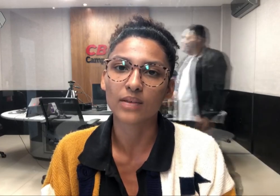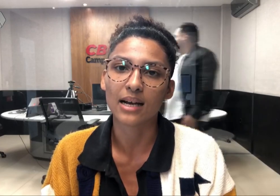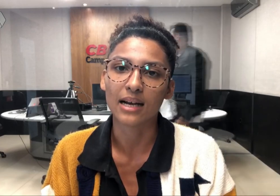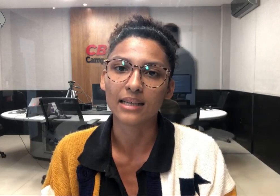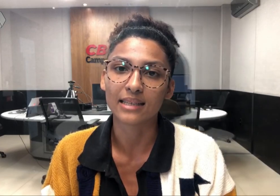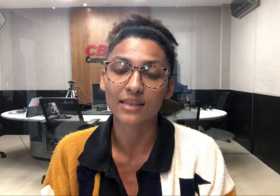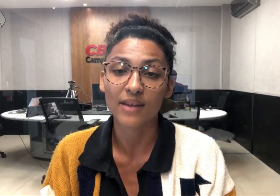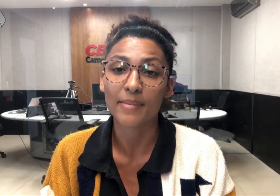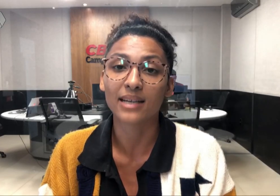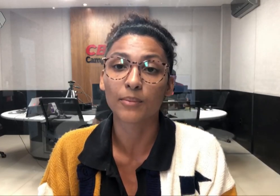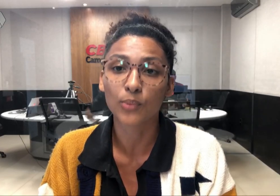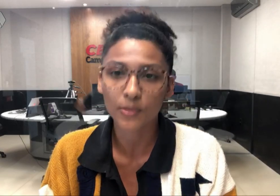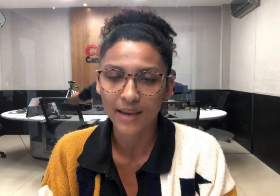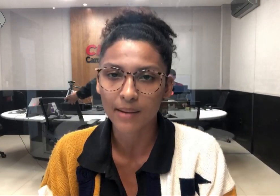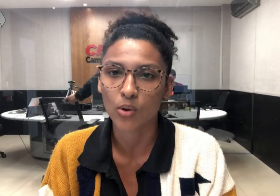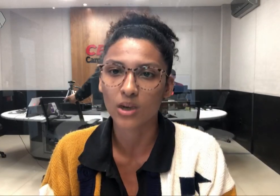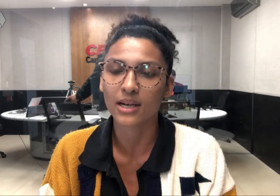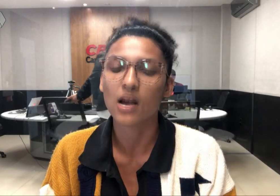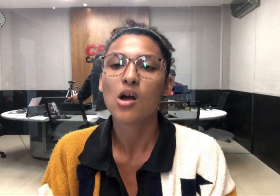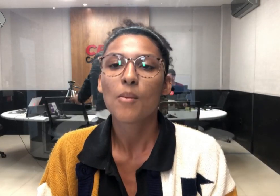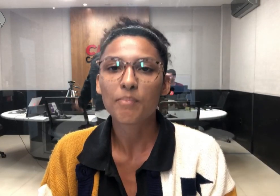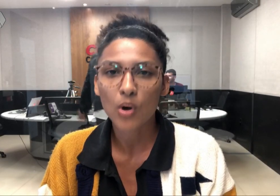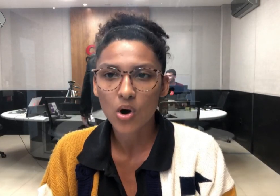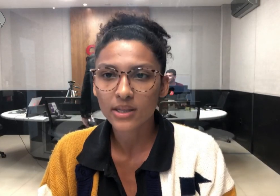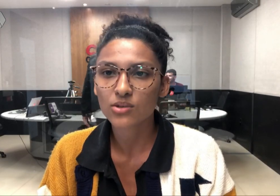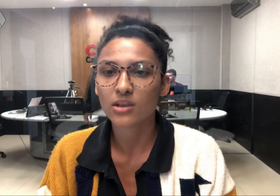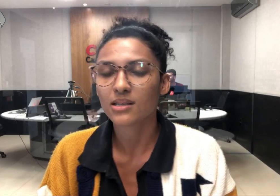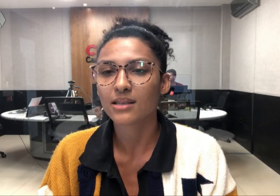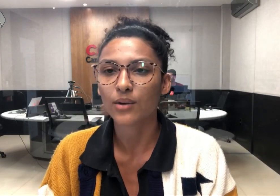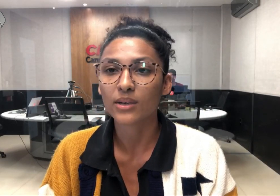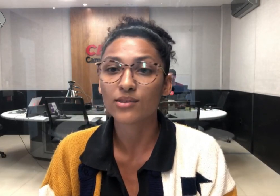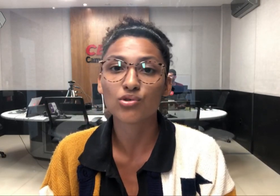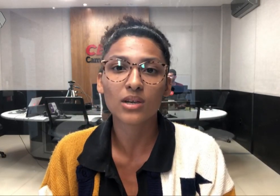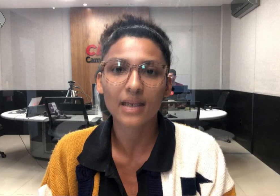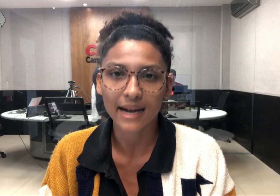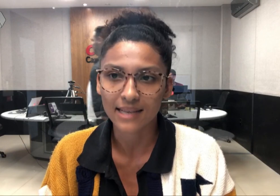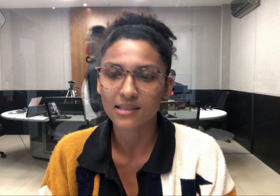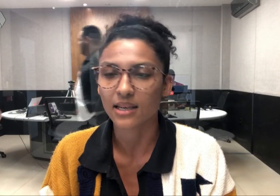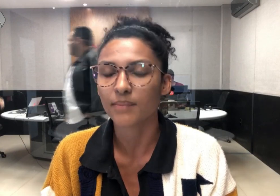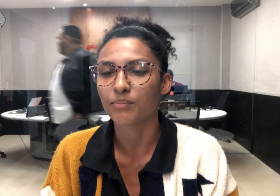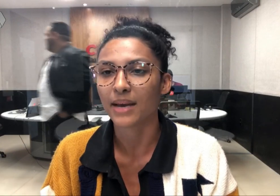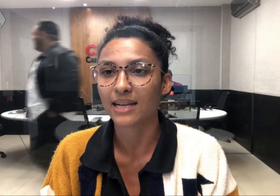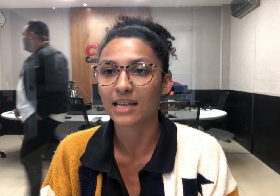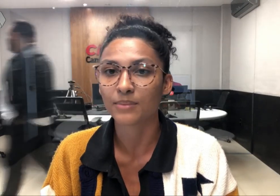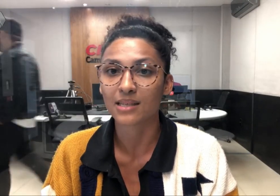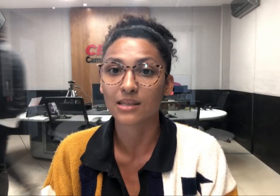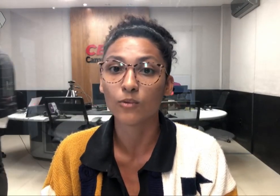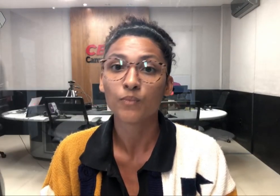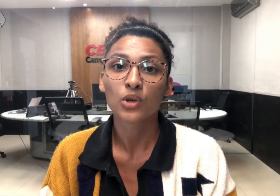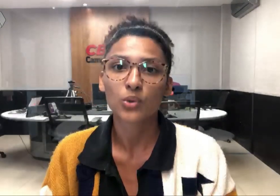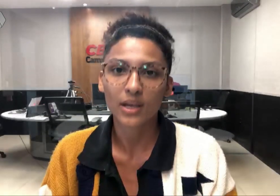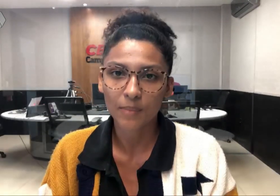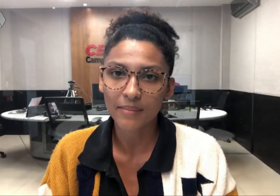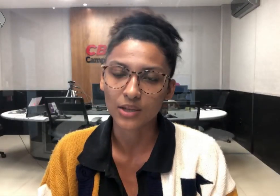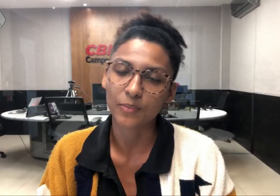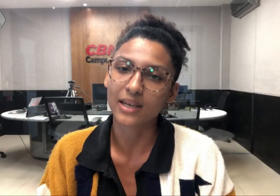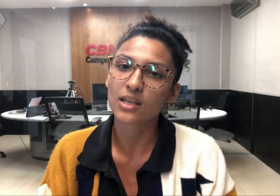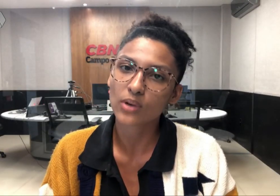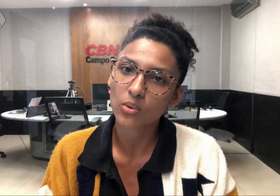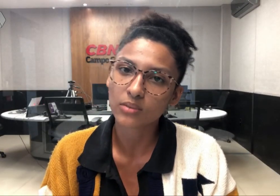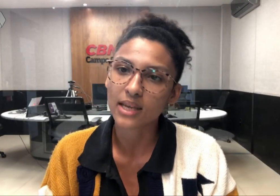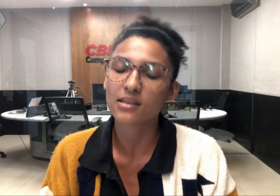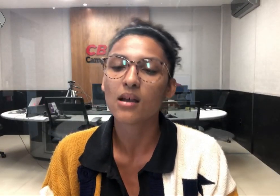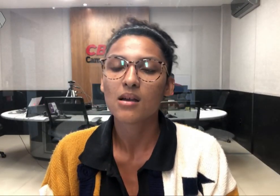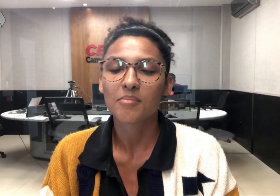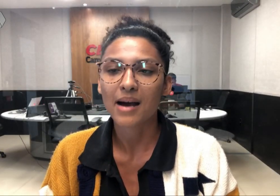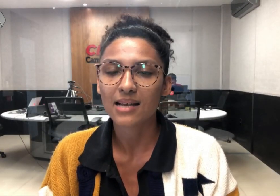o sinal da TV aberta por parabólica, podem solicitar o kit de graça para adaptação do equipamento. Para